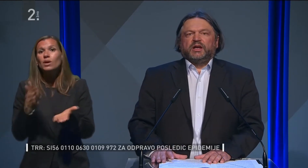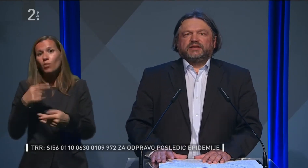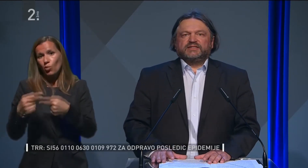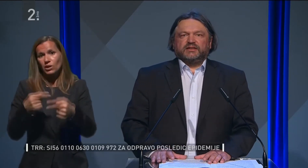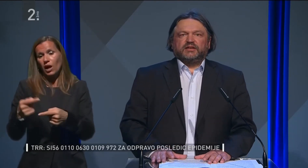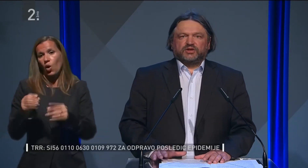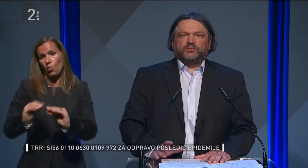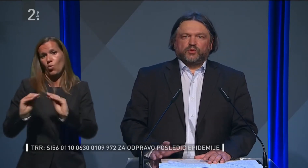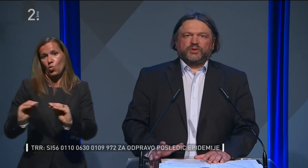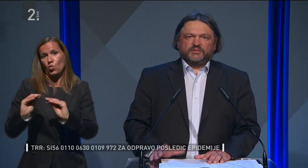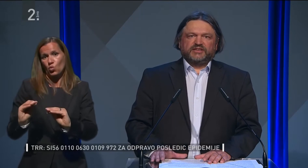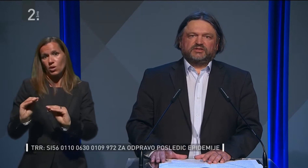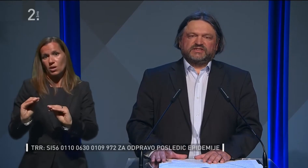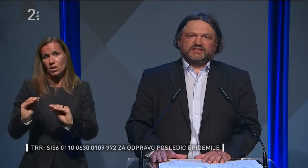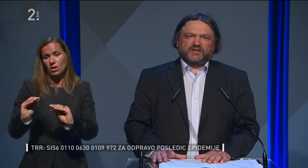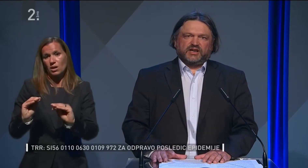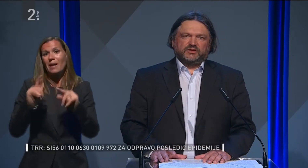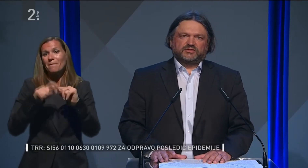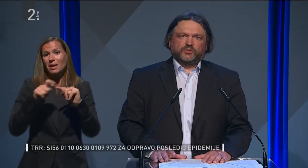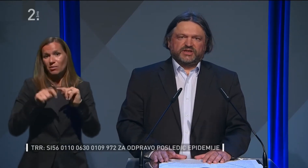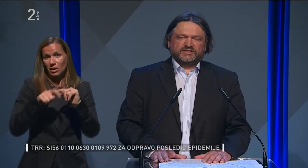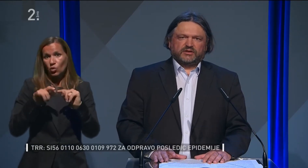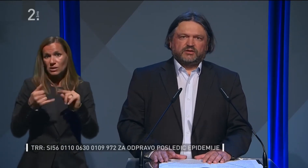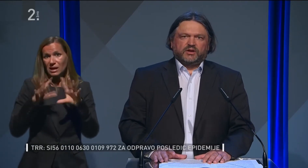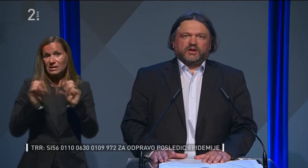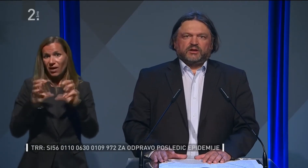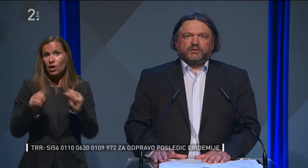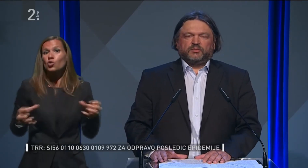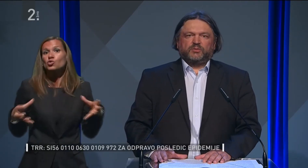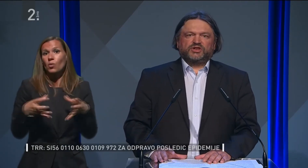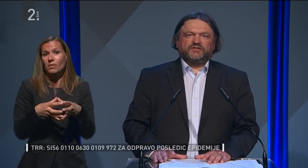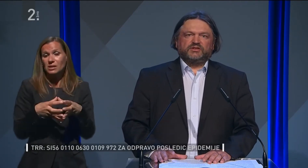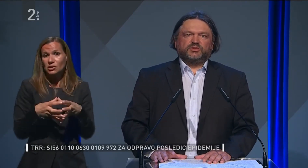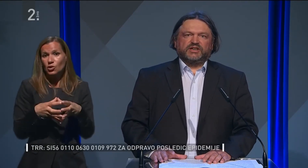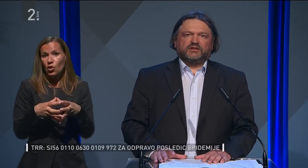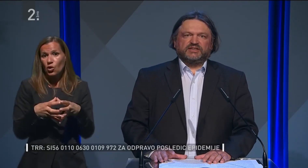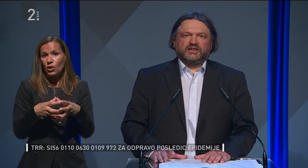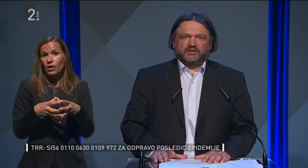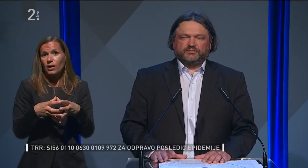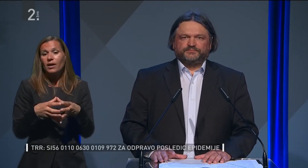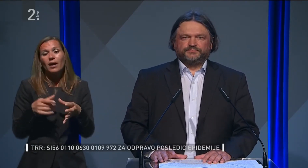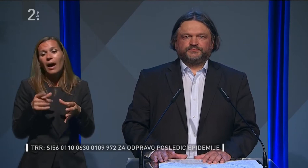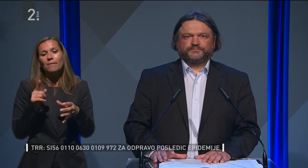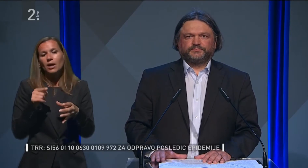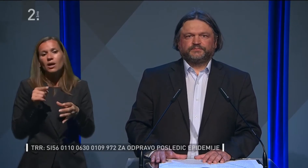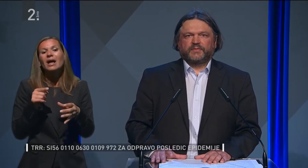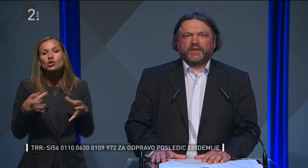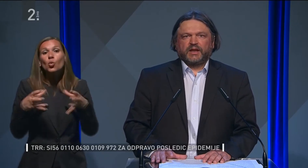predmetov, ki se izvajajo skupinsko, pa bo še vedno potekal nadaljavo.